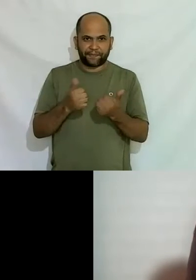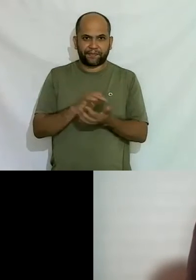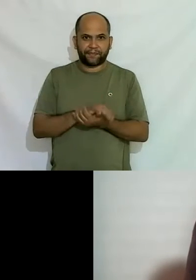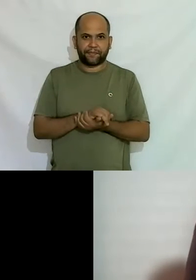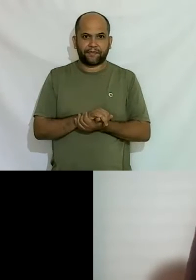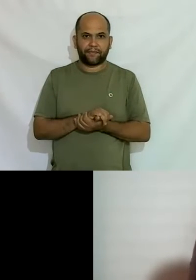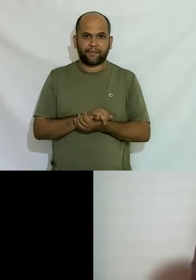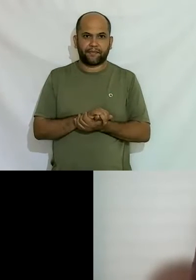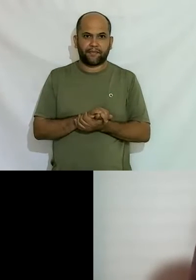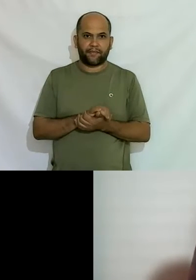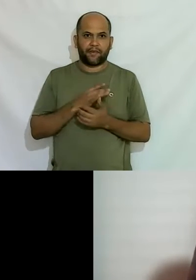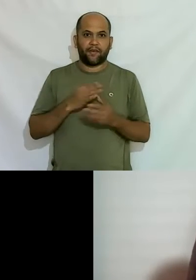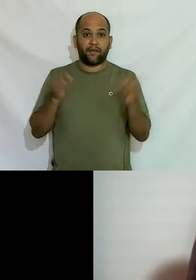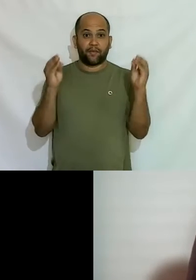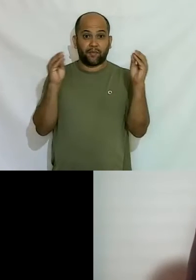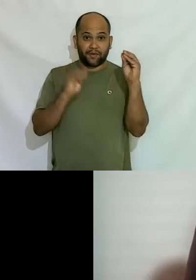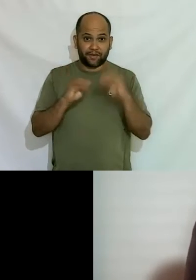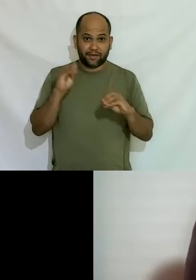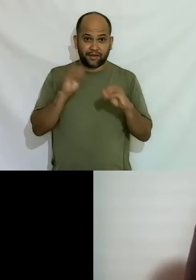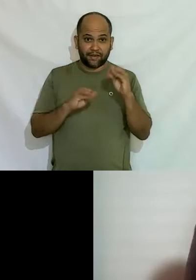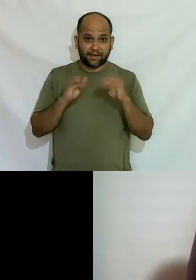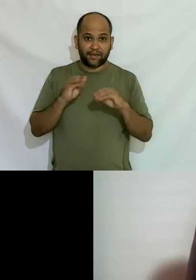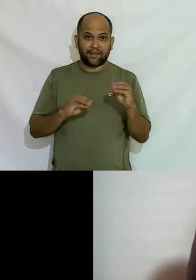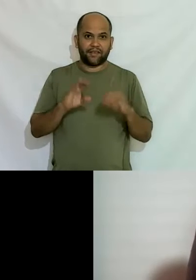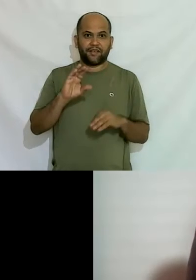colocando aqui na caixinha do lado do chat